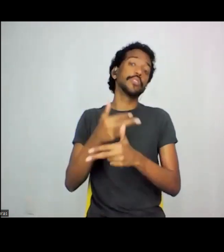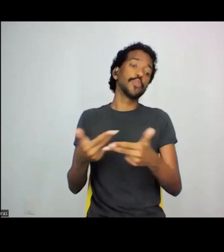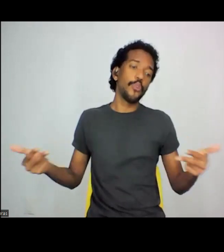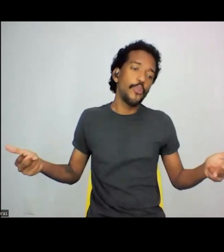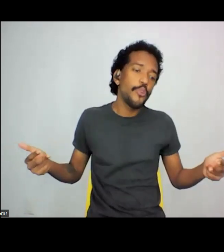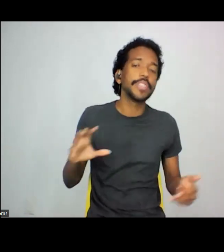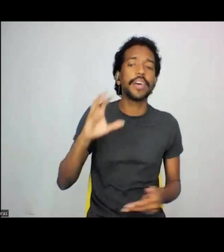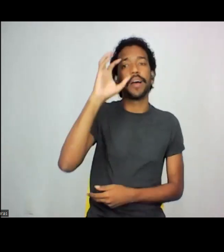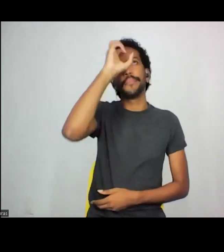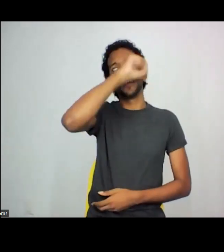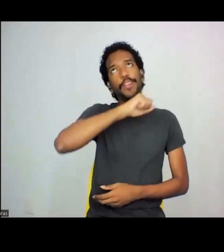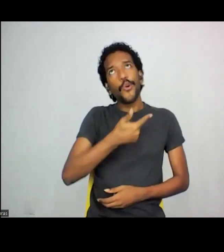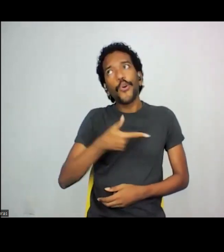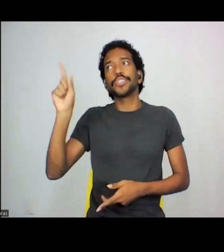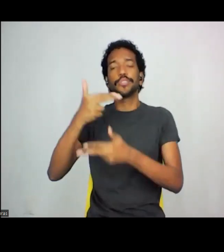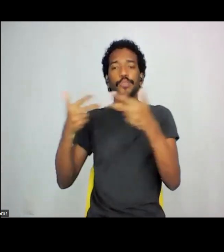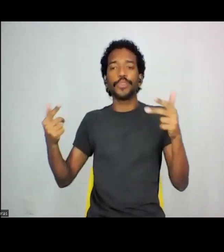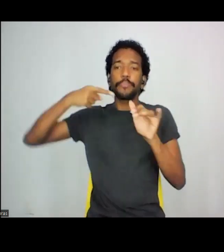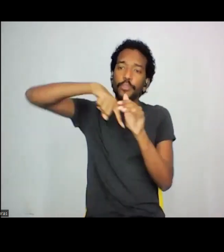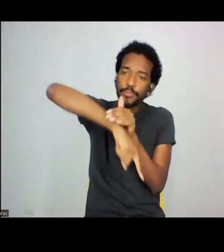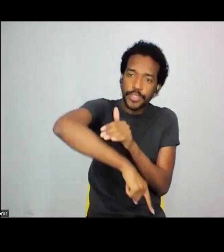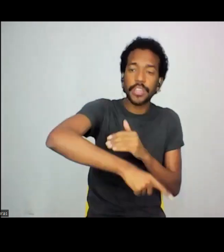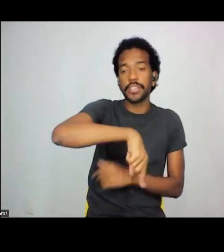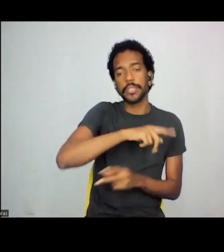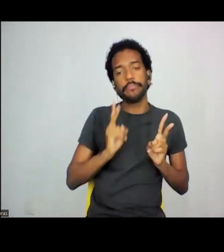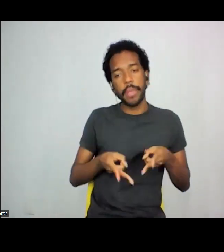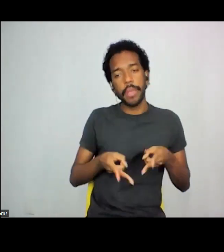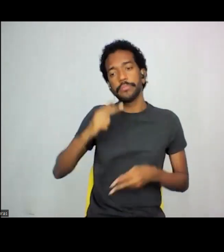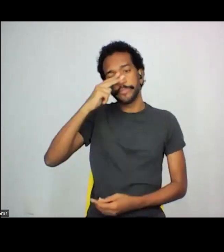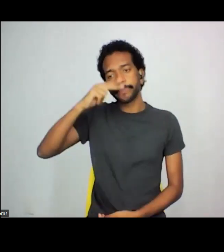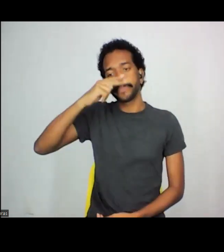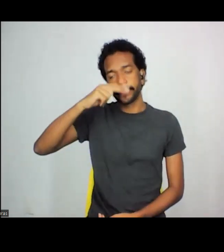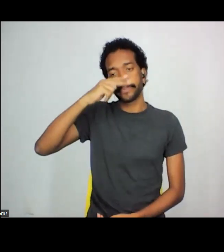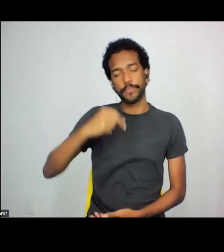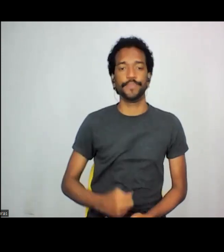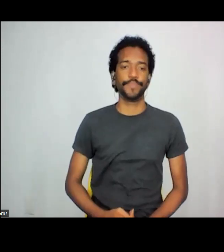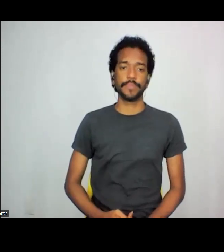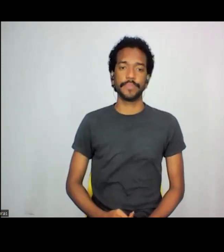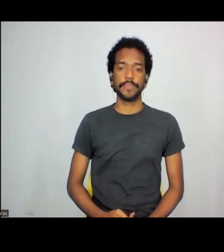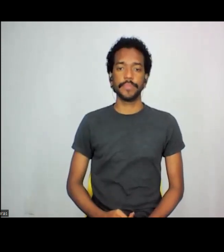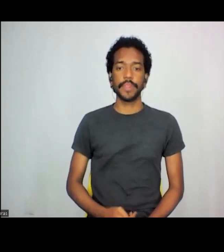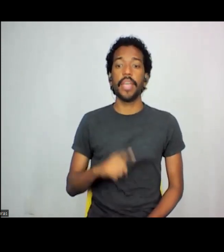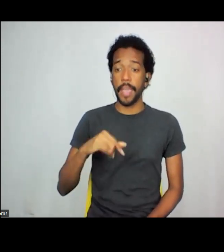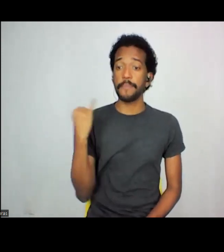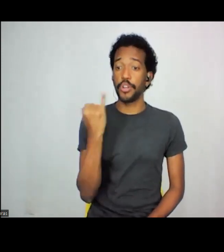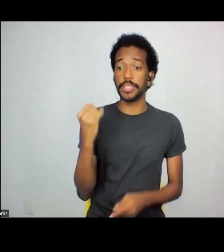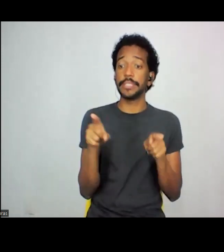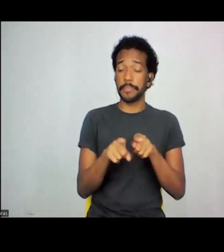coisas, aprofundando as temáticas, as discussões, a gente ainda está falando sobre as mesmas questões, mas é importante também a gente